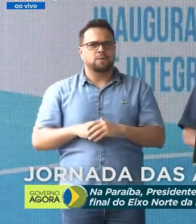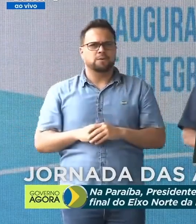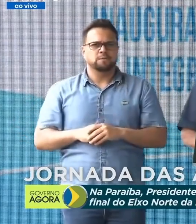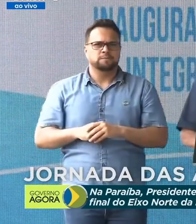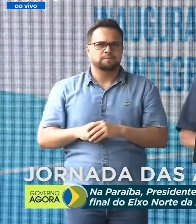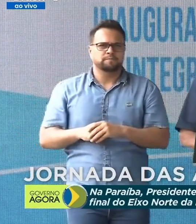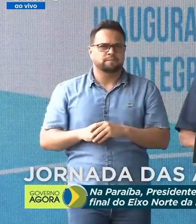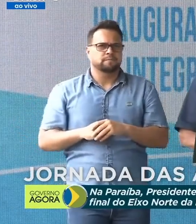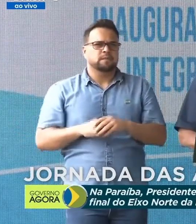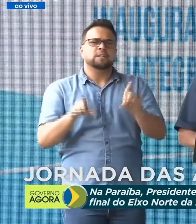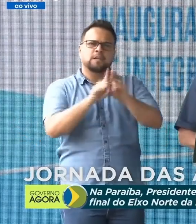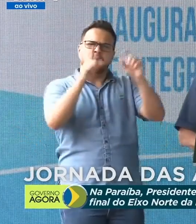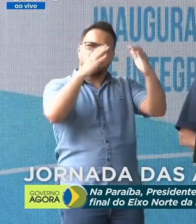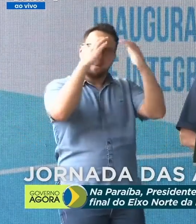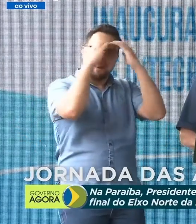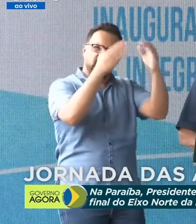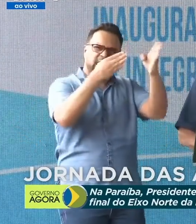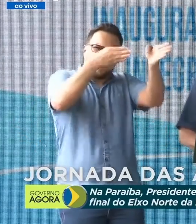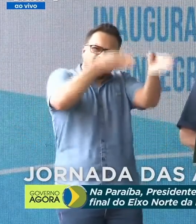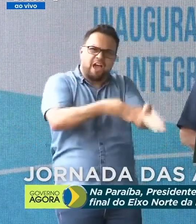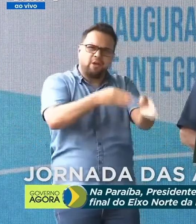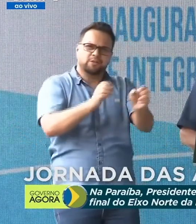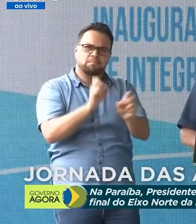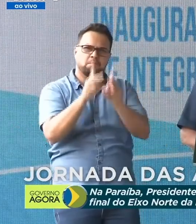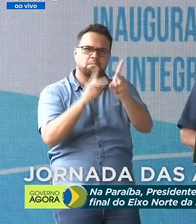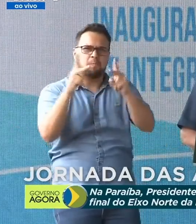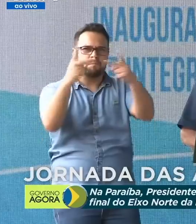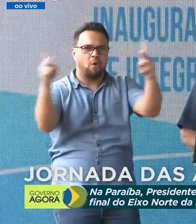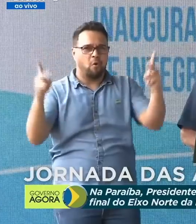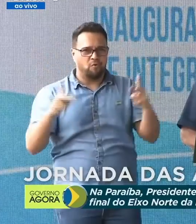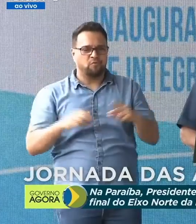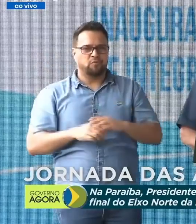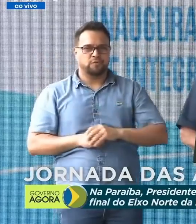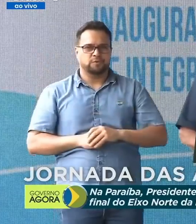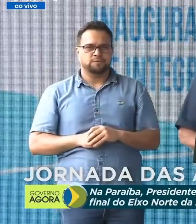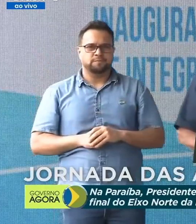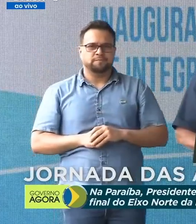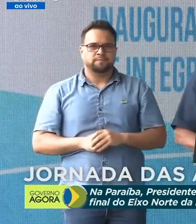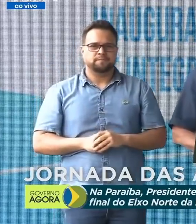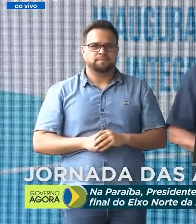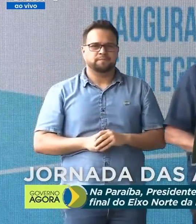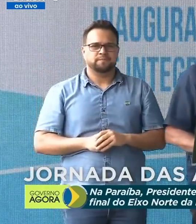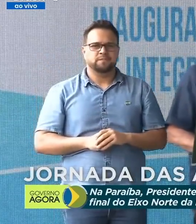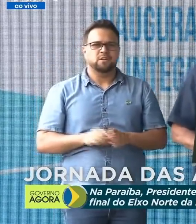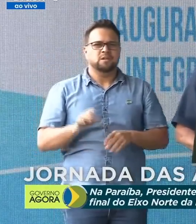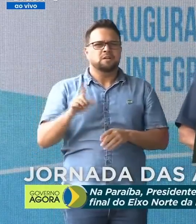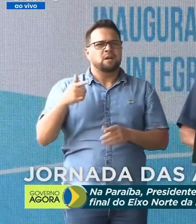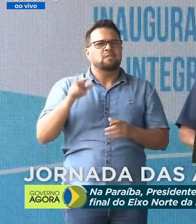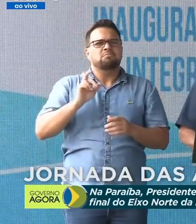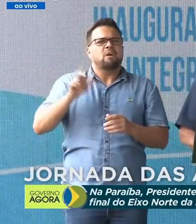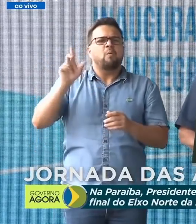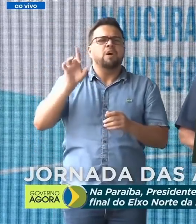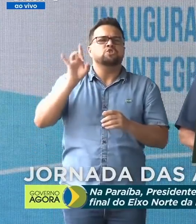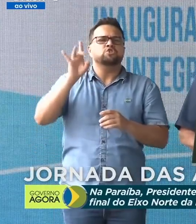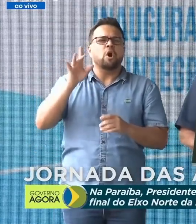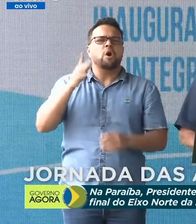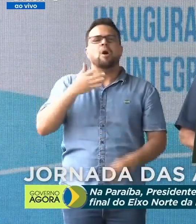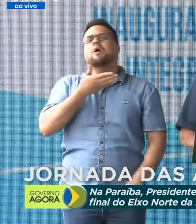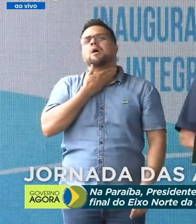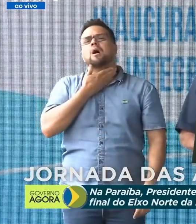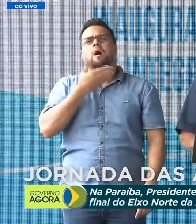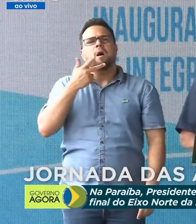e que deve lealdade ao seu povo. Não basta termos apenas bonitas palavras.